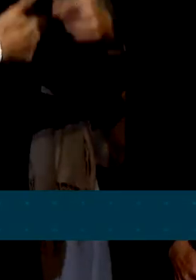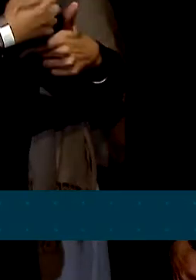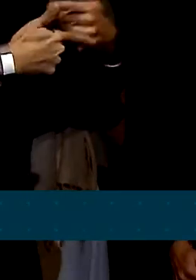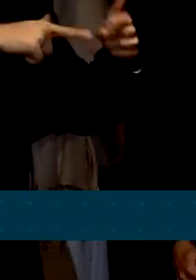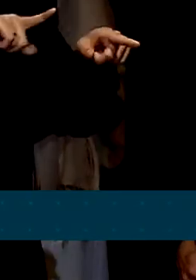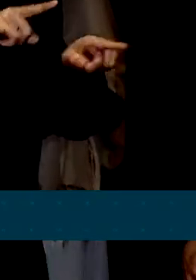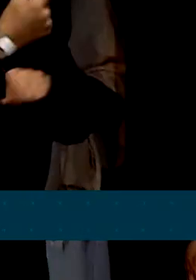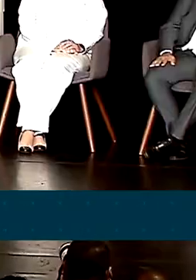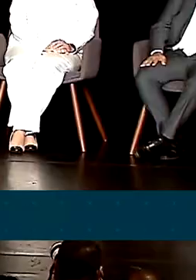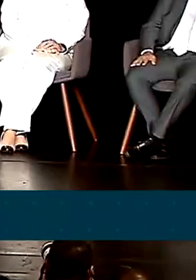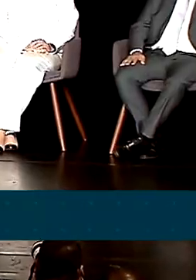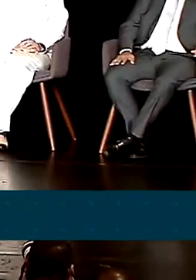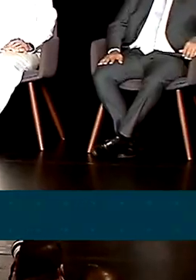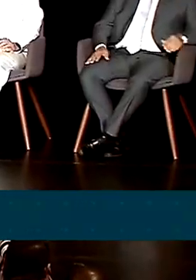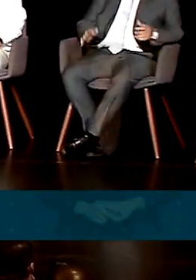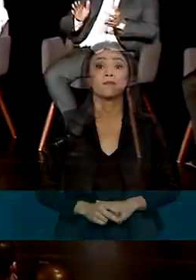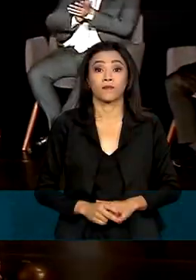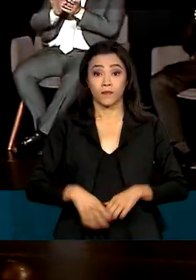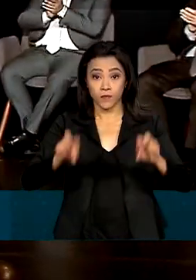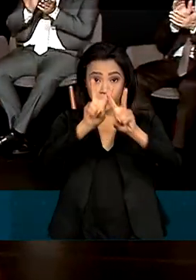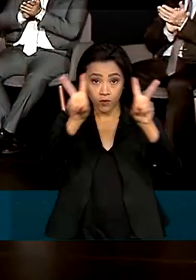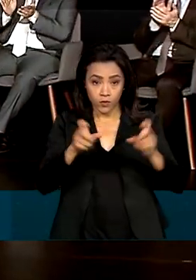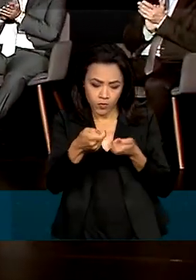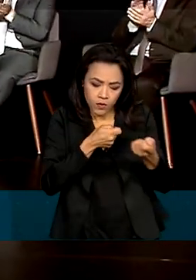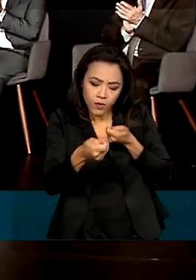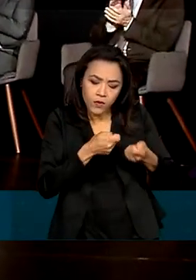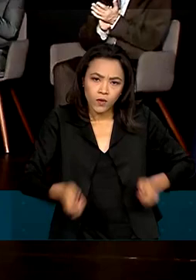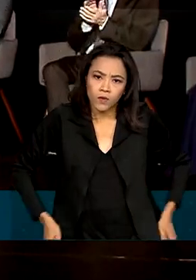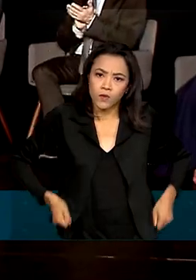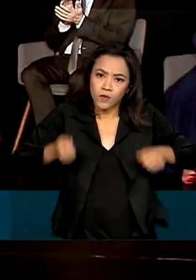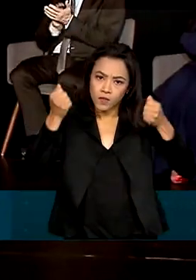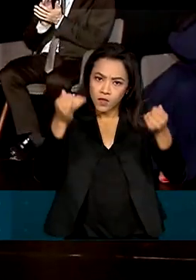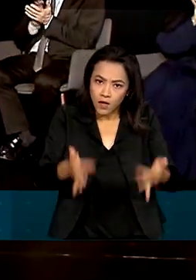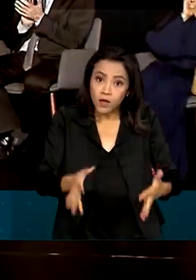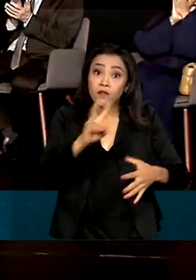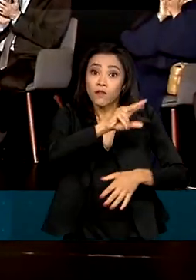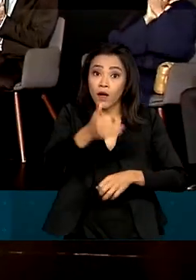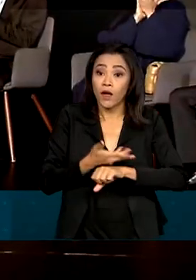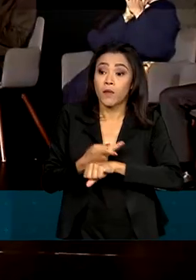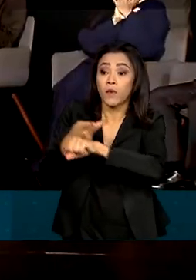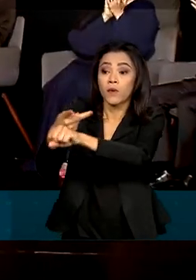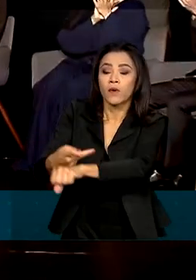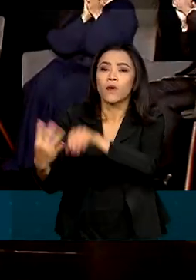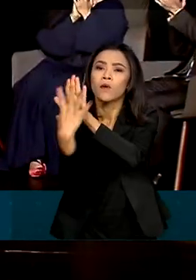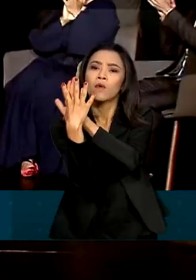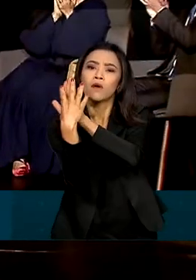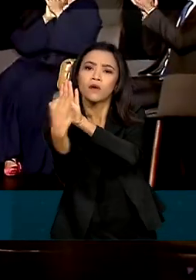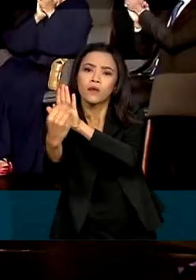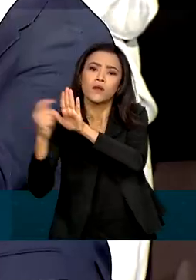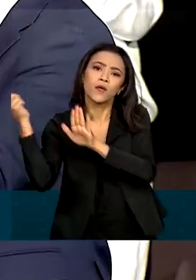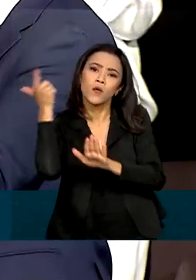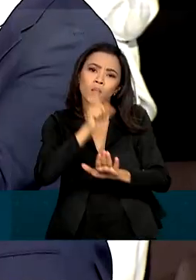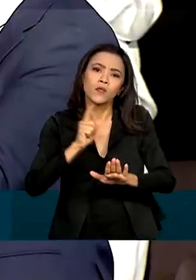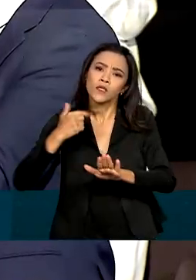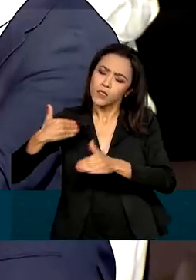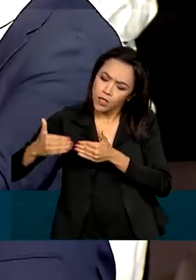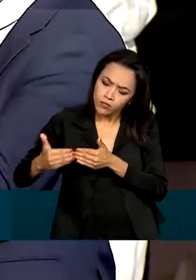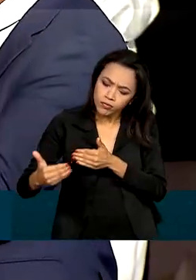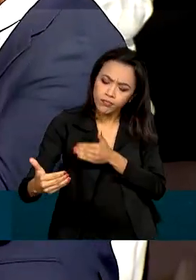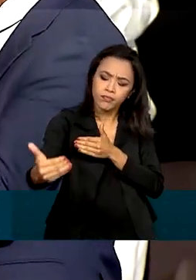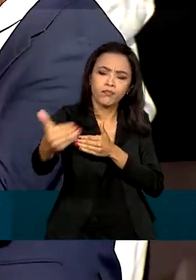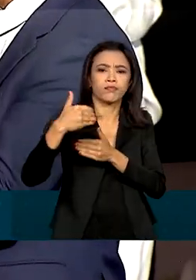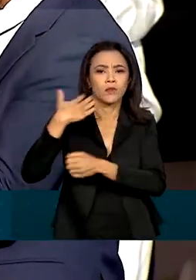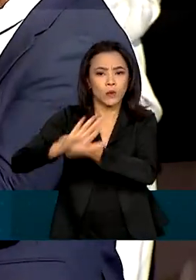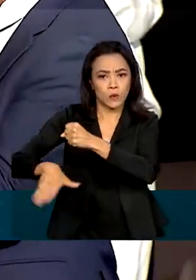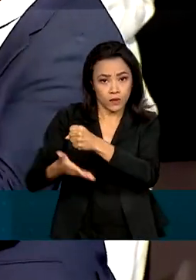preços mais justos. Sobre o controle dos gastos, disse que vai buscar um modelo que seja sustentável a longo prazo. Na lista de